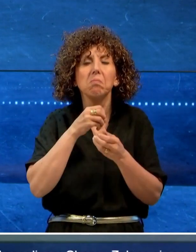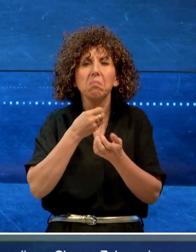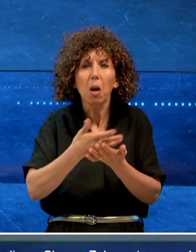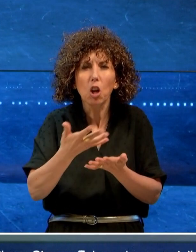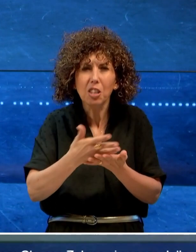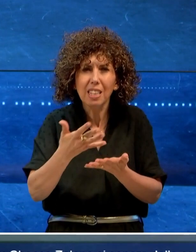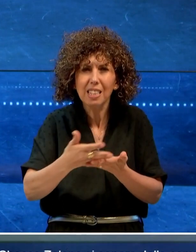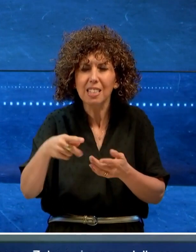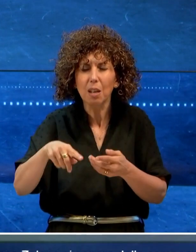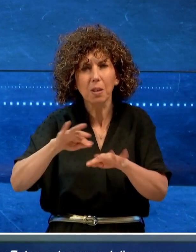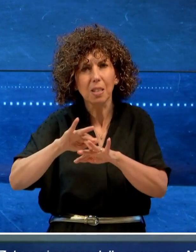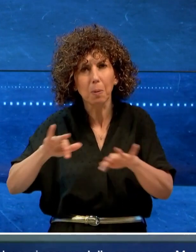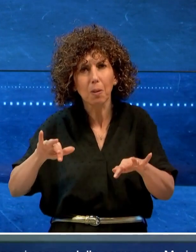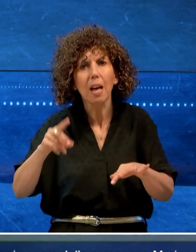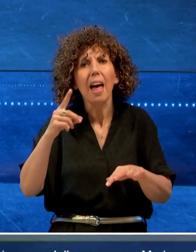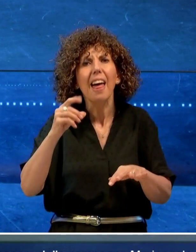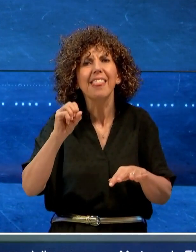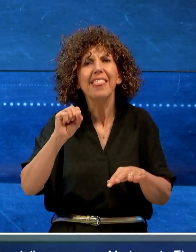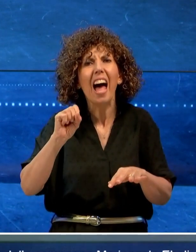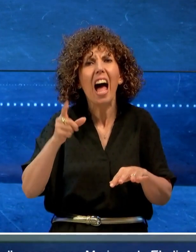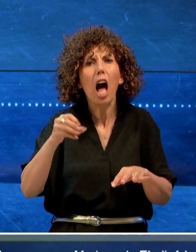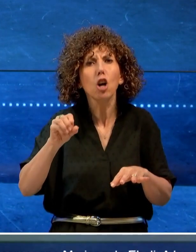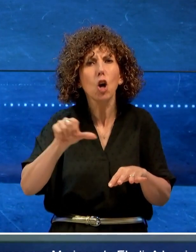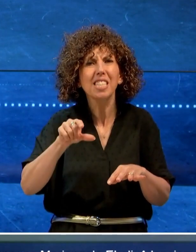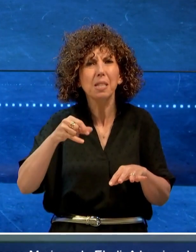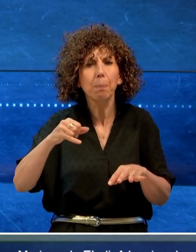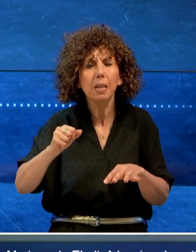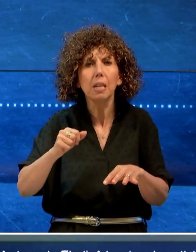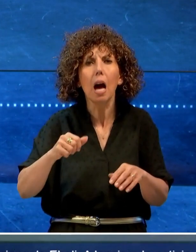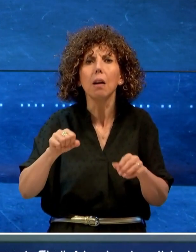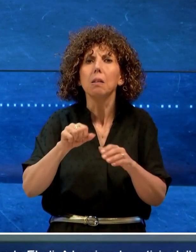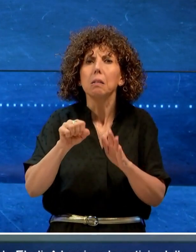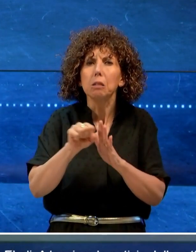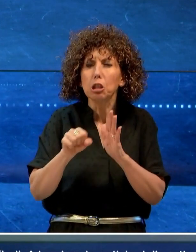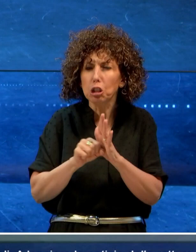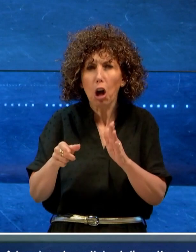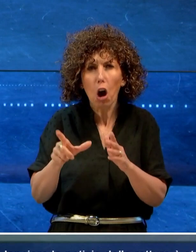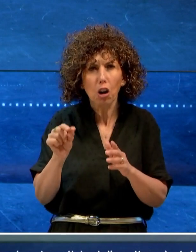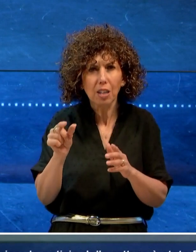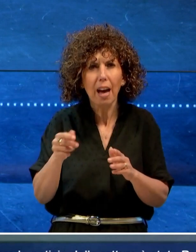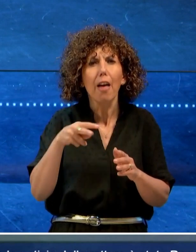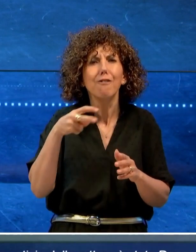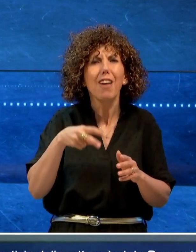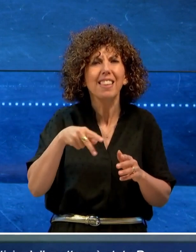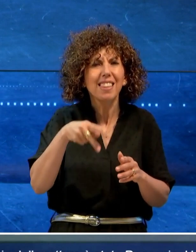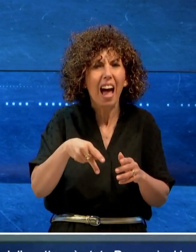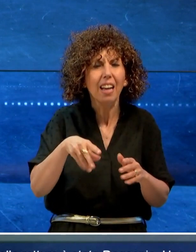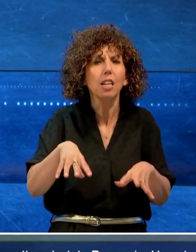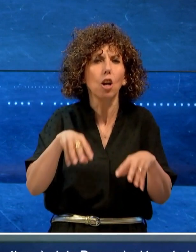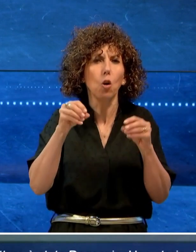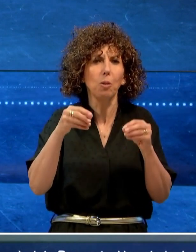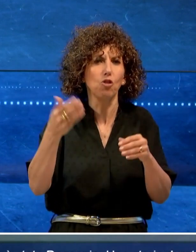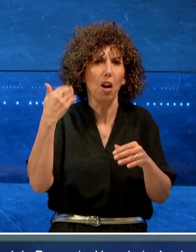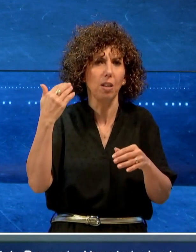rottura è stata Dago Spia, una storia durata quasi 20 anni e cominciata quando il comico pugliese era ancora agli